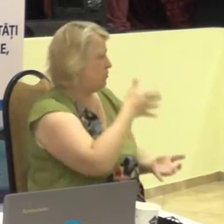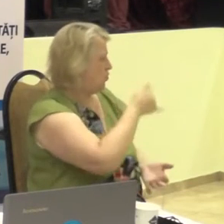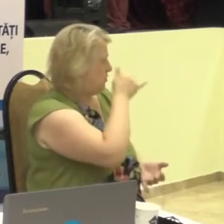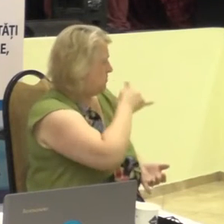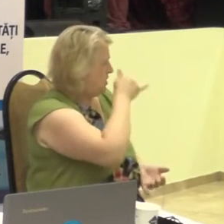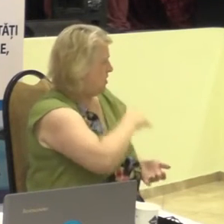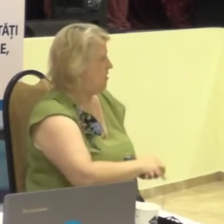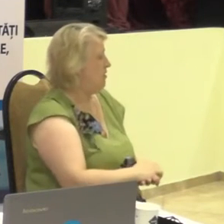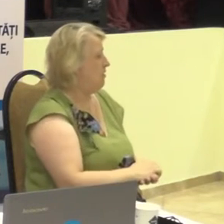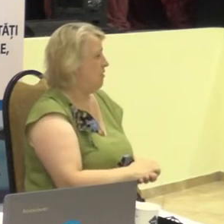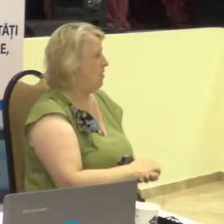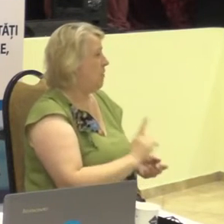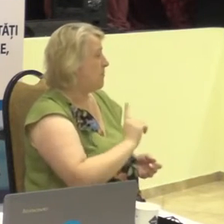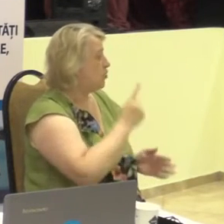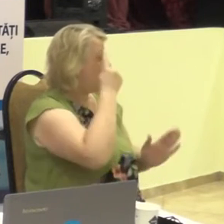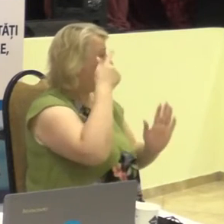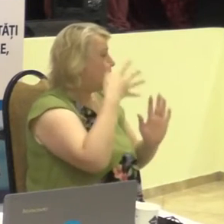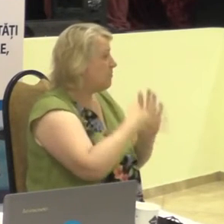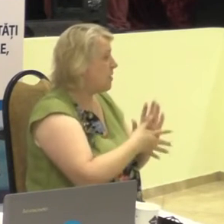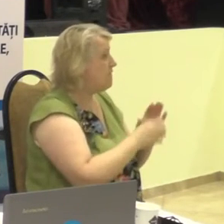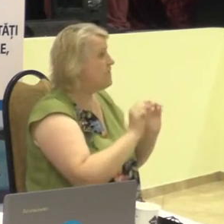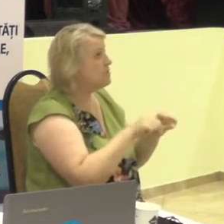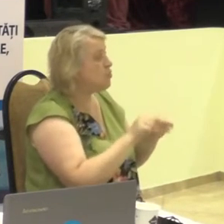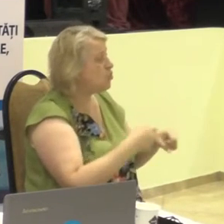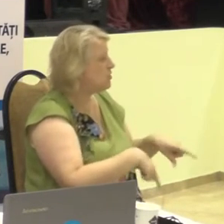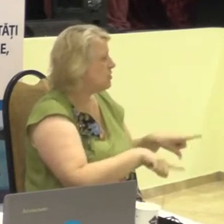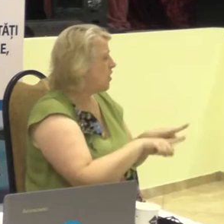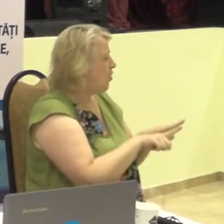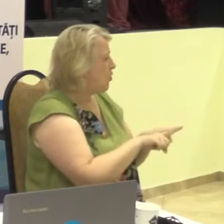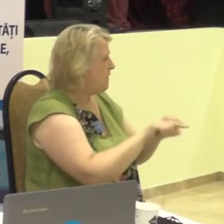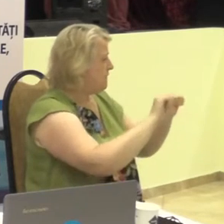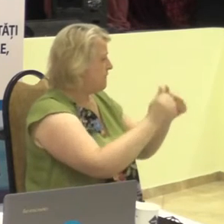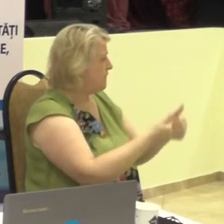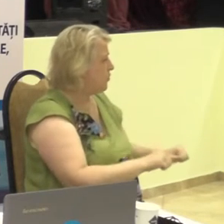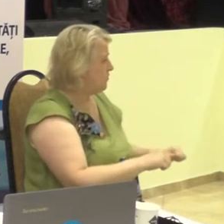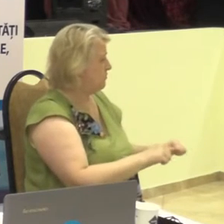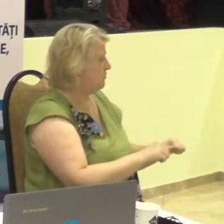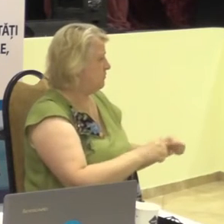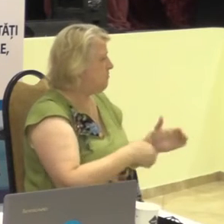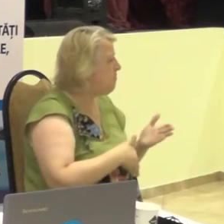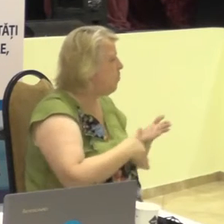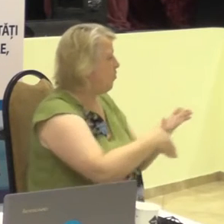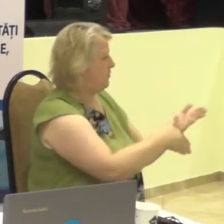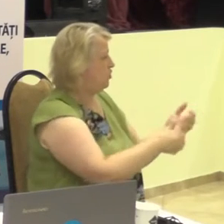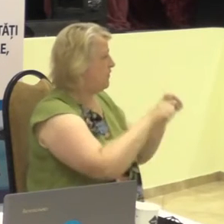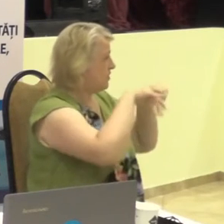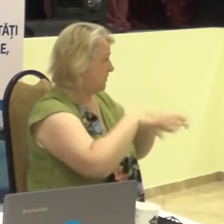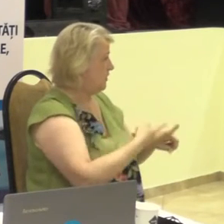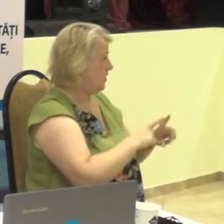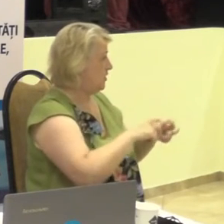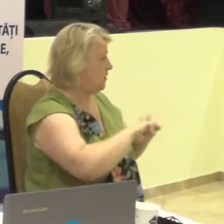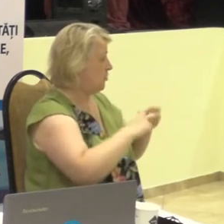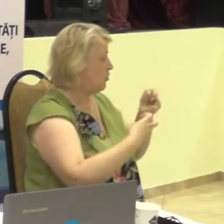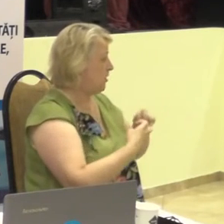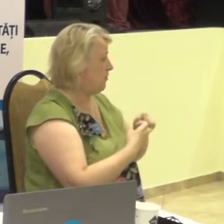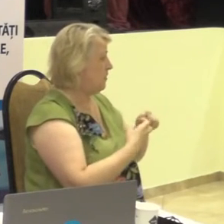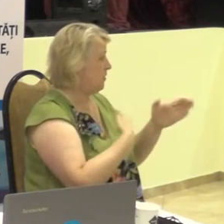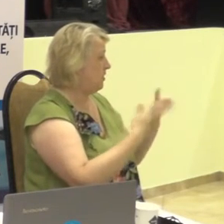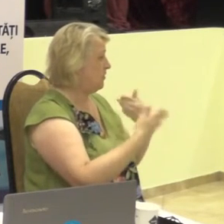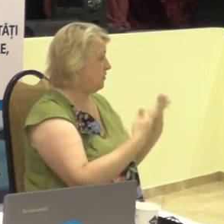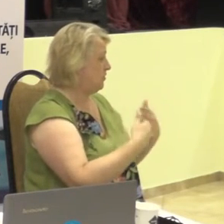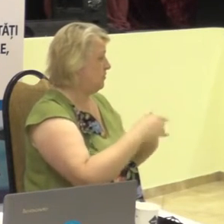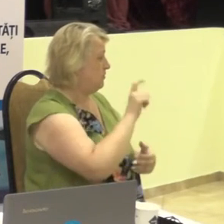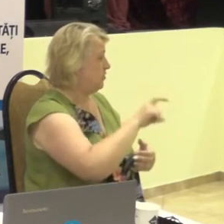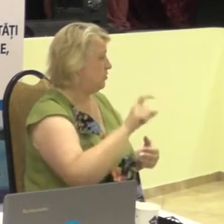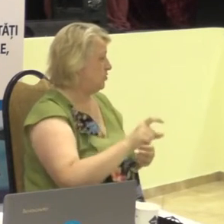Pentru a înțelegi oportunitatea uniei a astfel forme de interviențe în rezolvarea acestei probleme de comunicare a